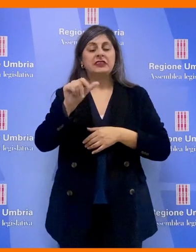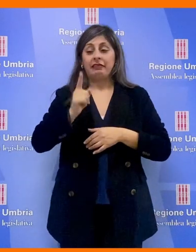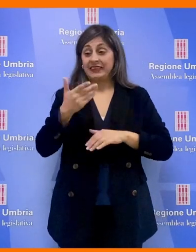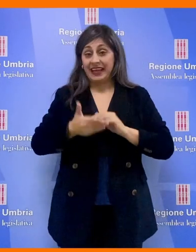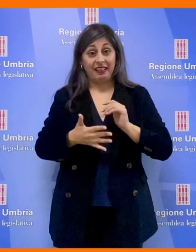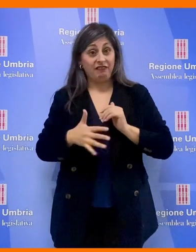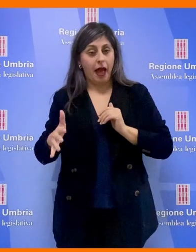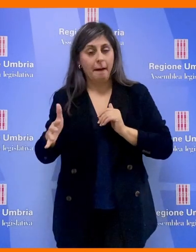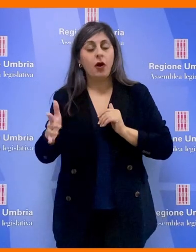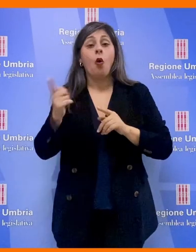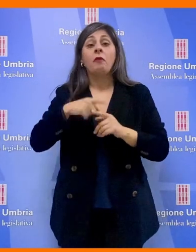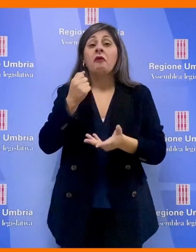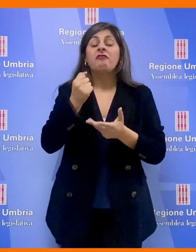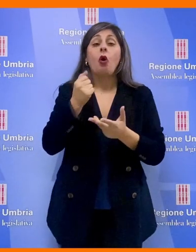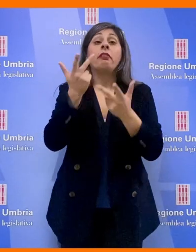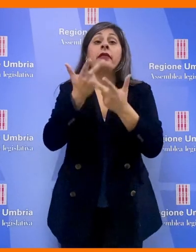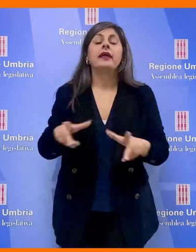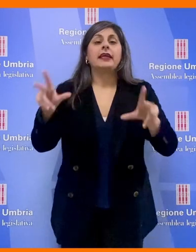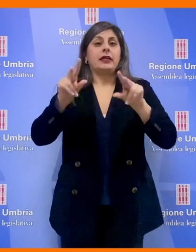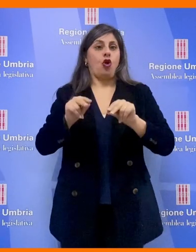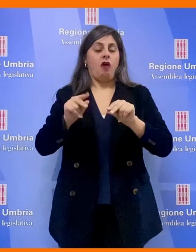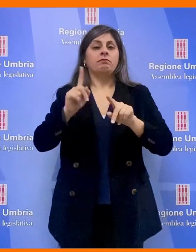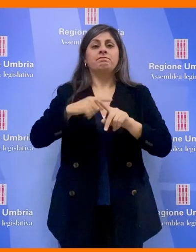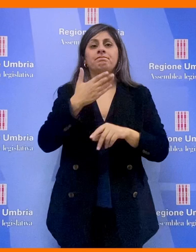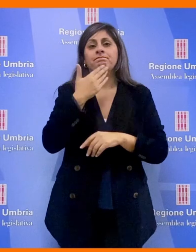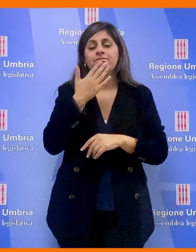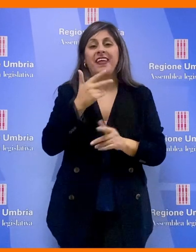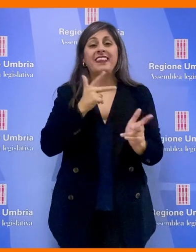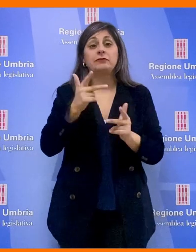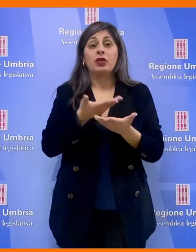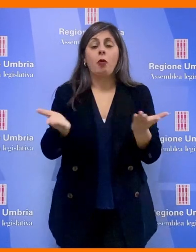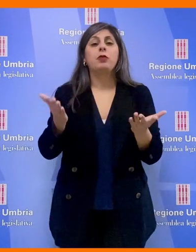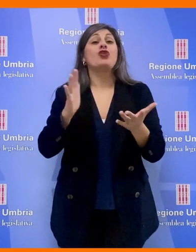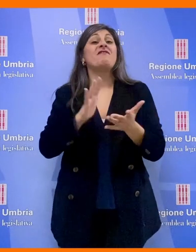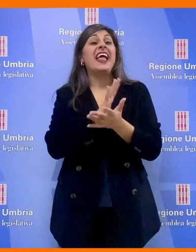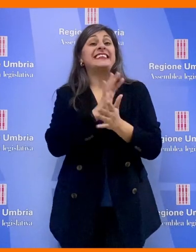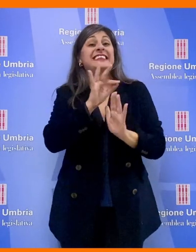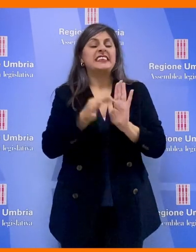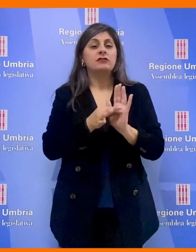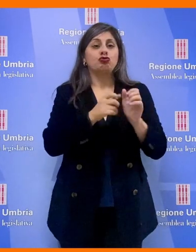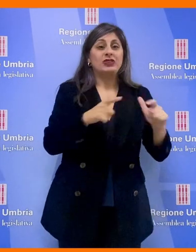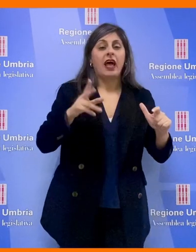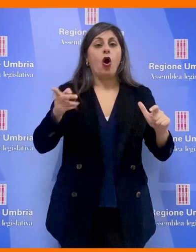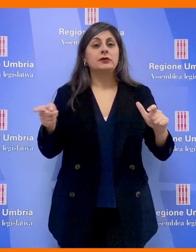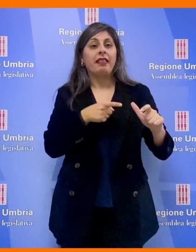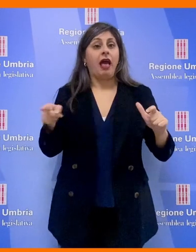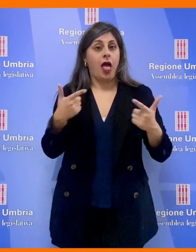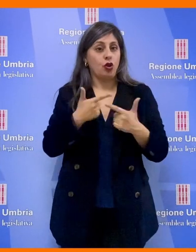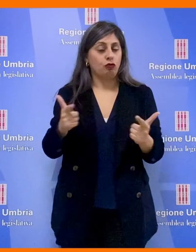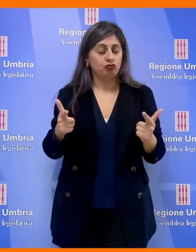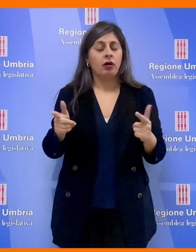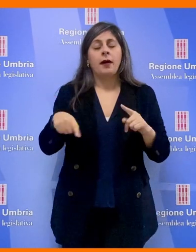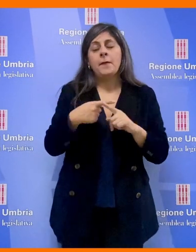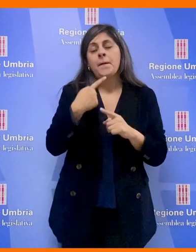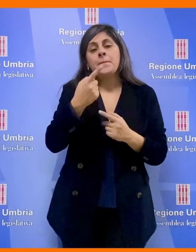a breve, e ai fondi per il suo rinnovo. Alla carenza di trasporti pubblici festivi tra la città e l'ospedale di Perugia, manifestato l